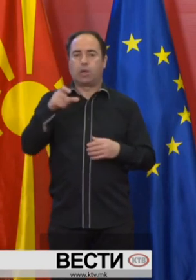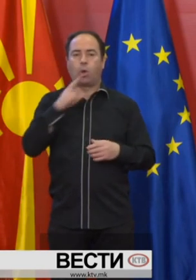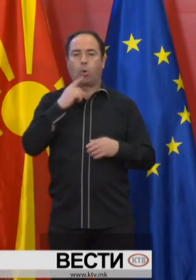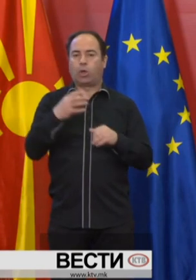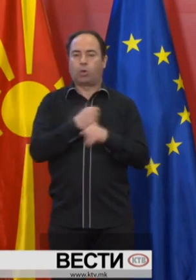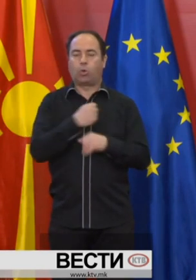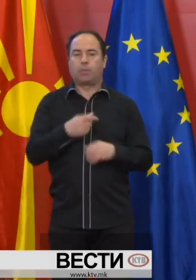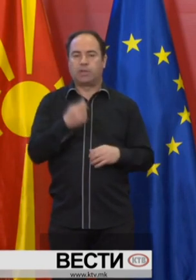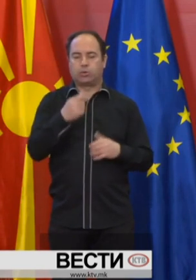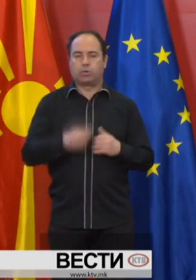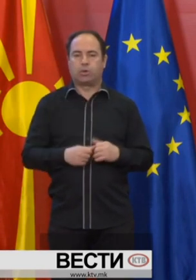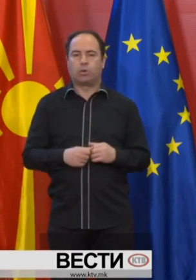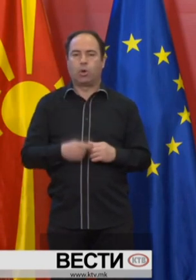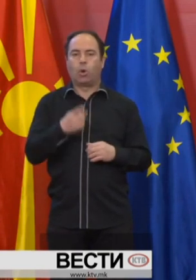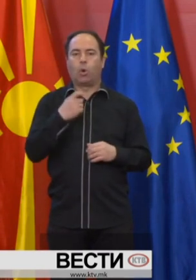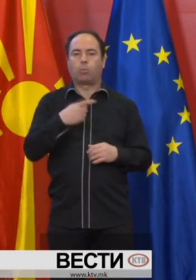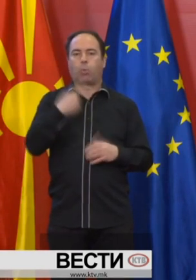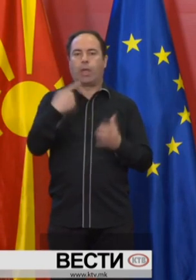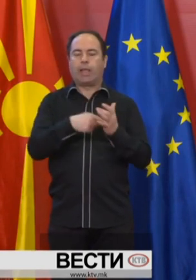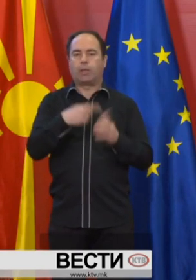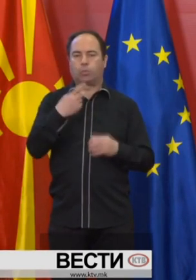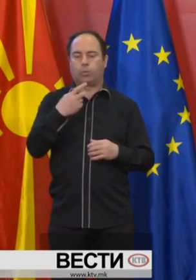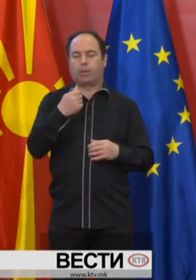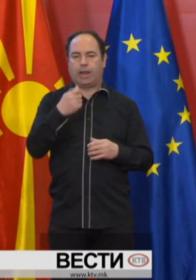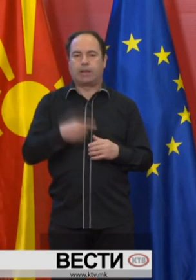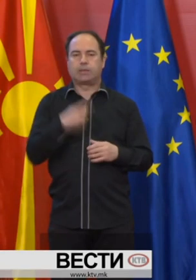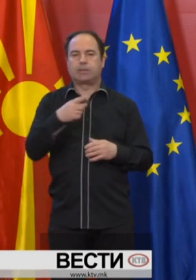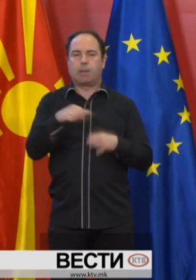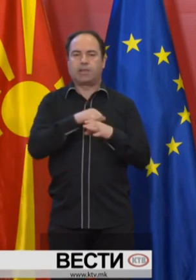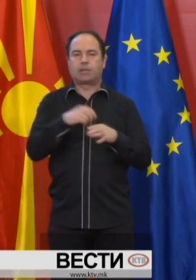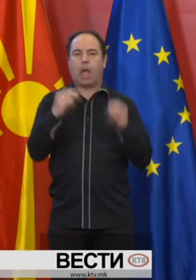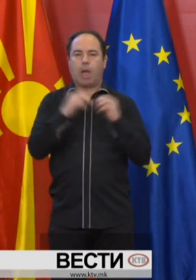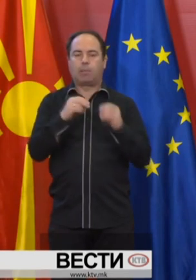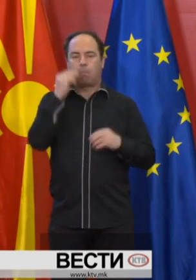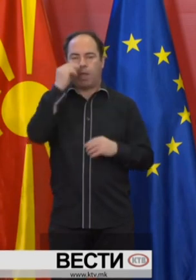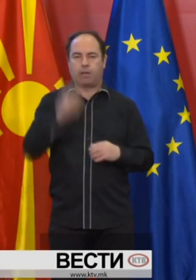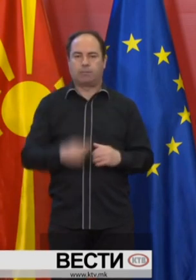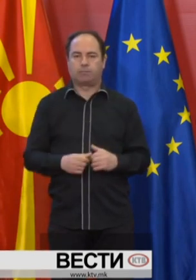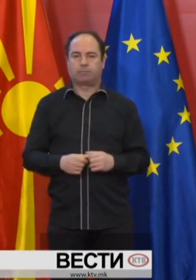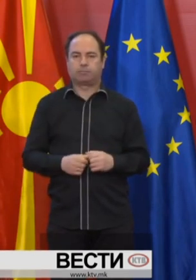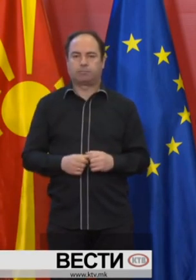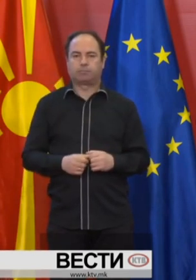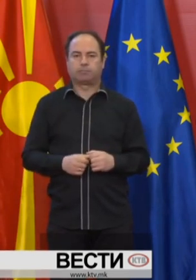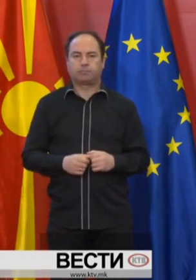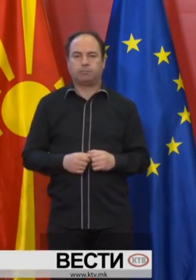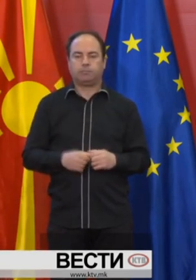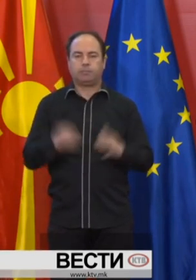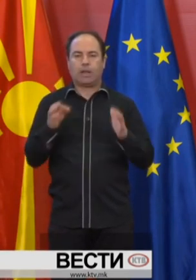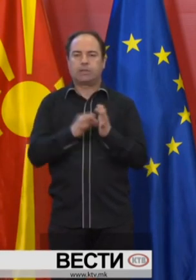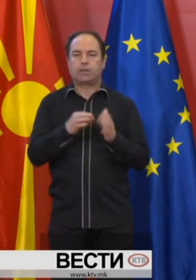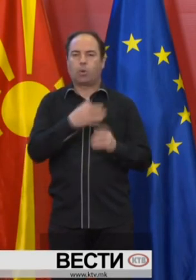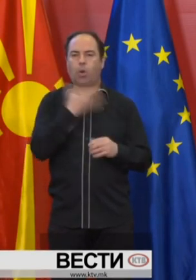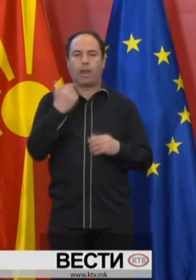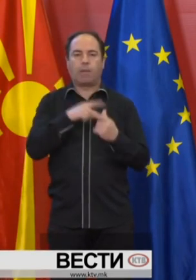ќе добиат износ од по-илјада денари за месец април и мај. Целта која нема